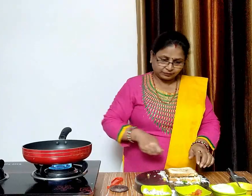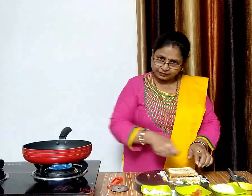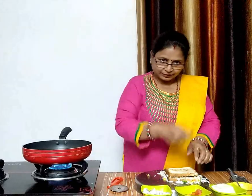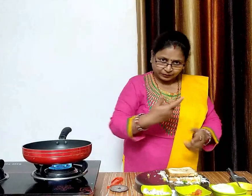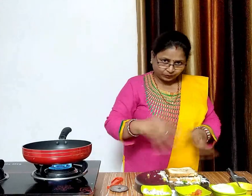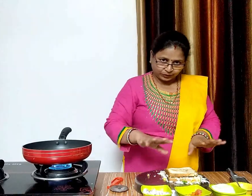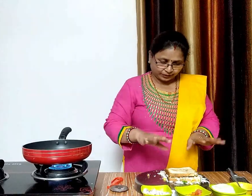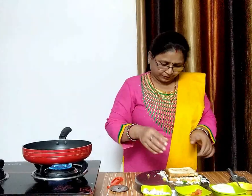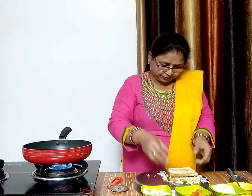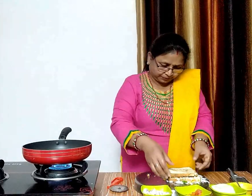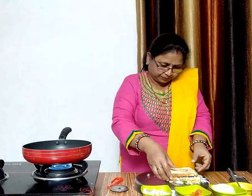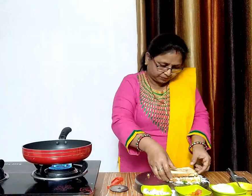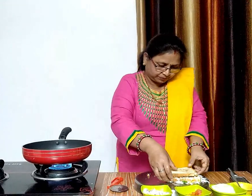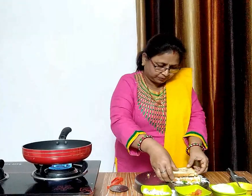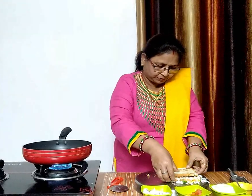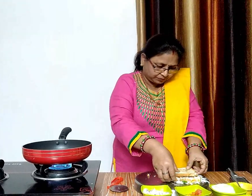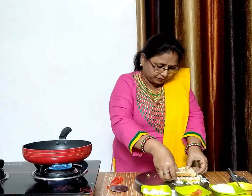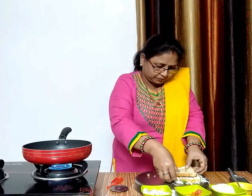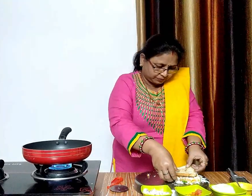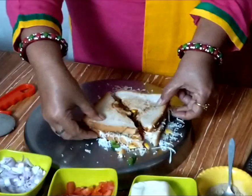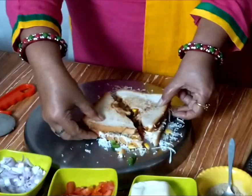ब्रैड के पीज़े को इस तरीके से अलग कर लेंगे